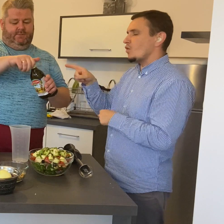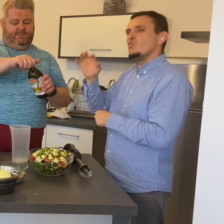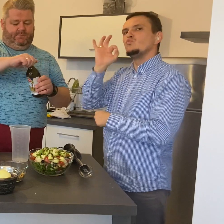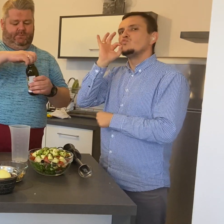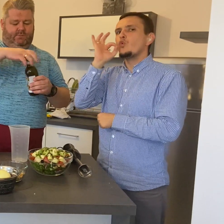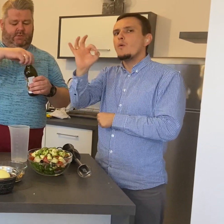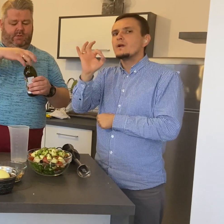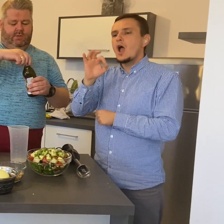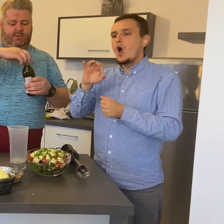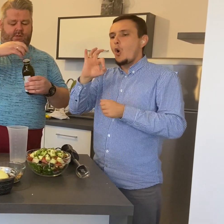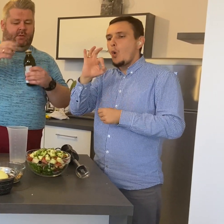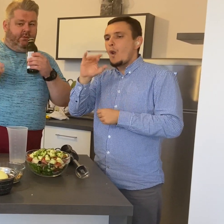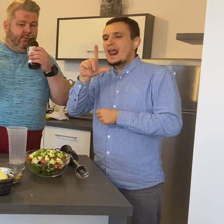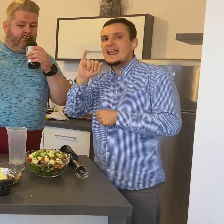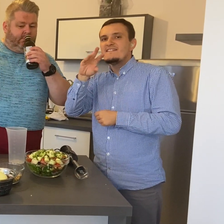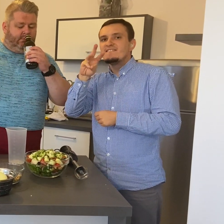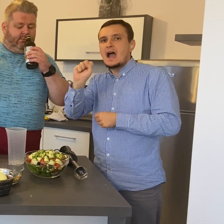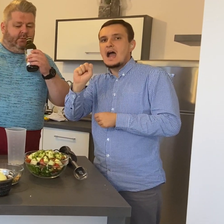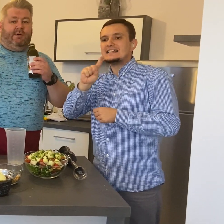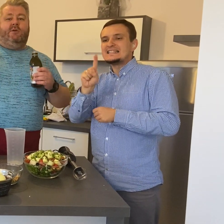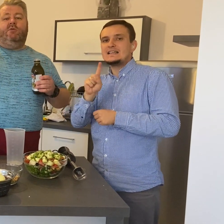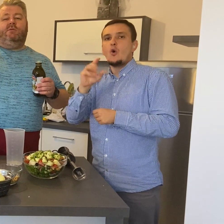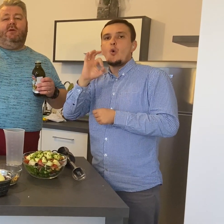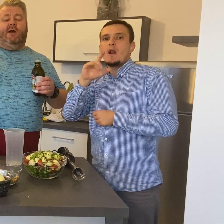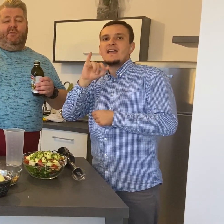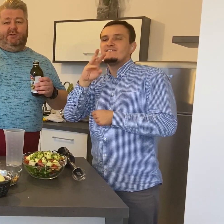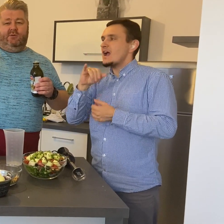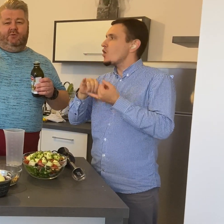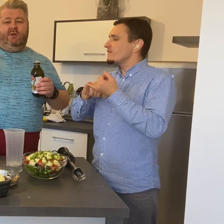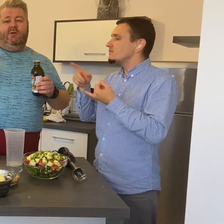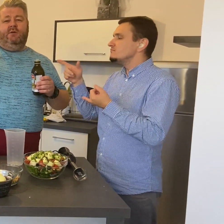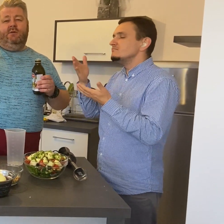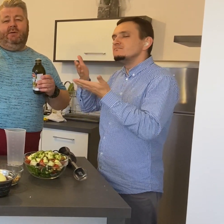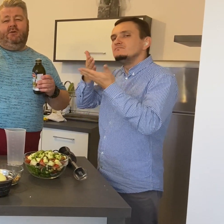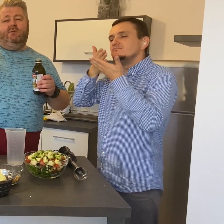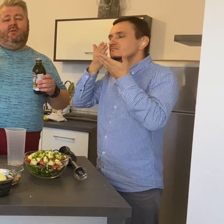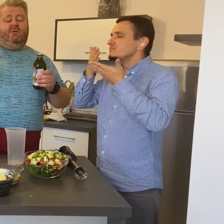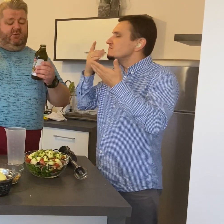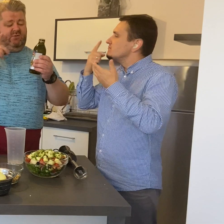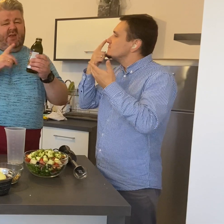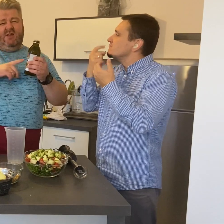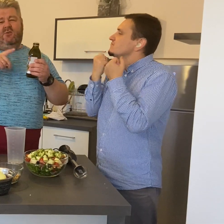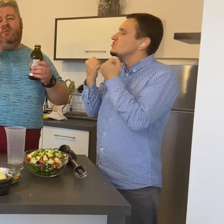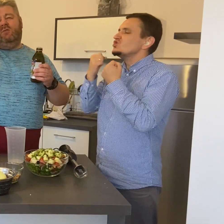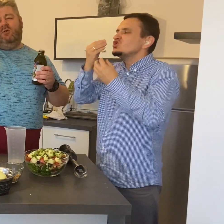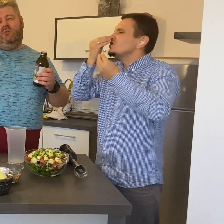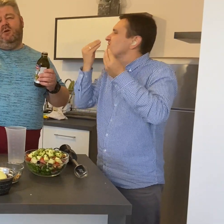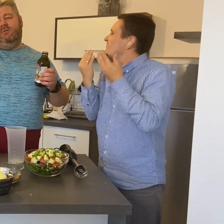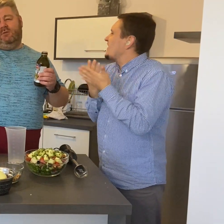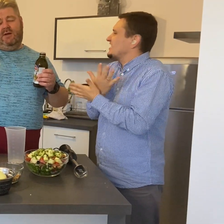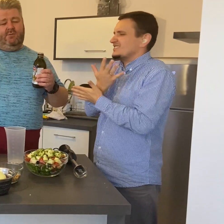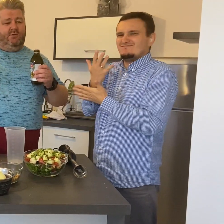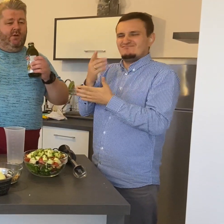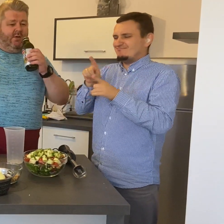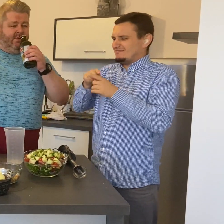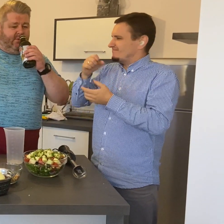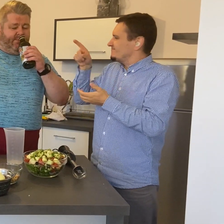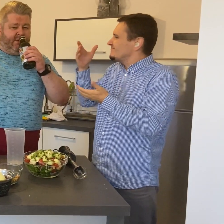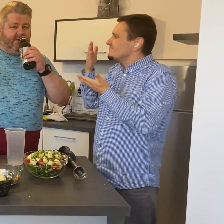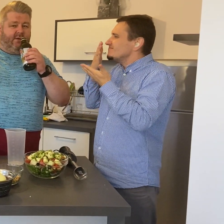pachnącej, aromatycznej, świeżą skoszoną trawą o pięknej,